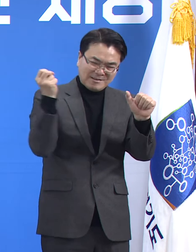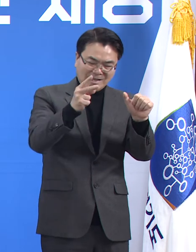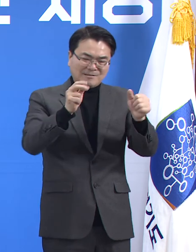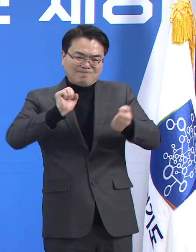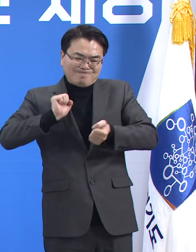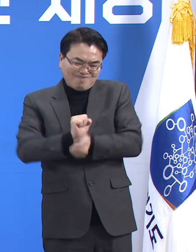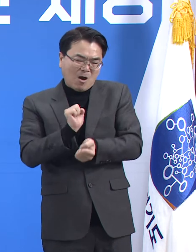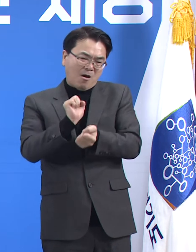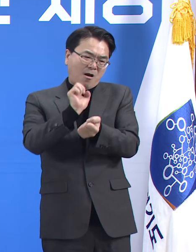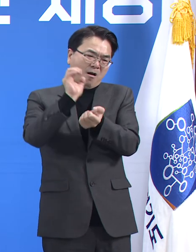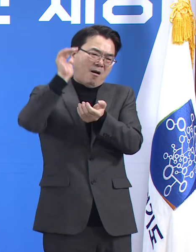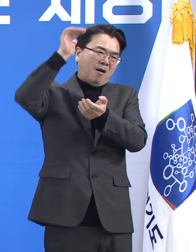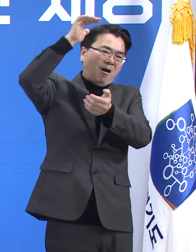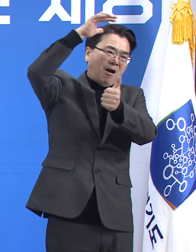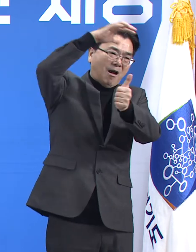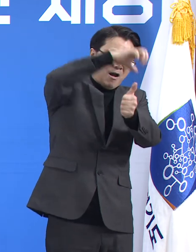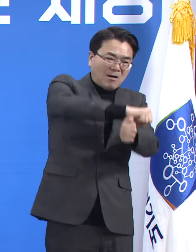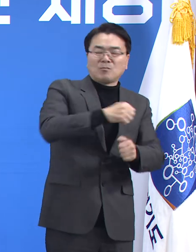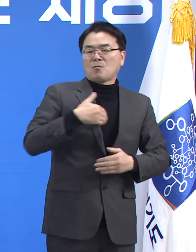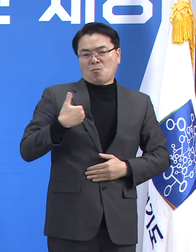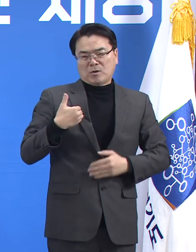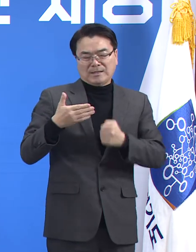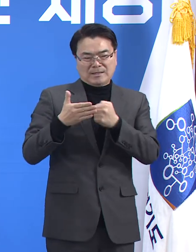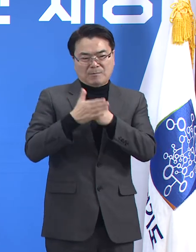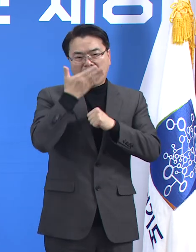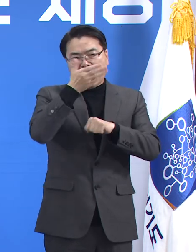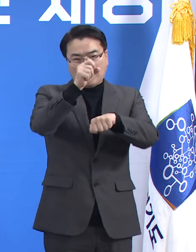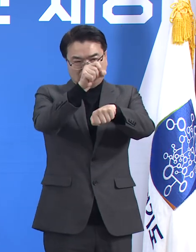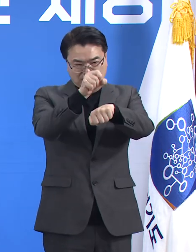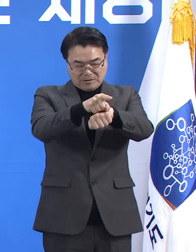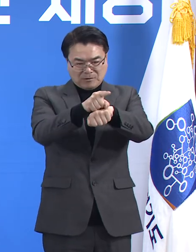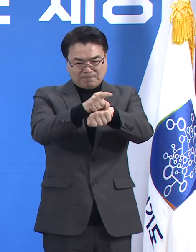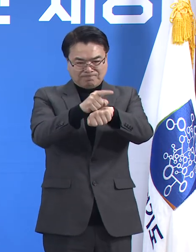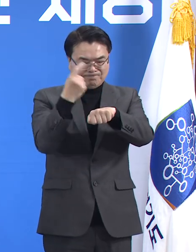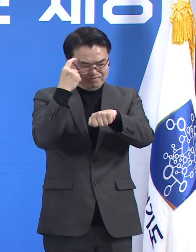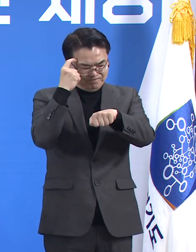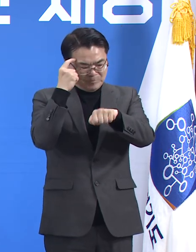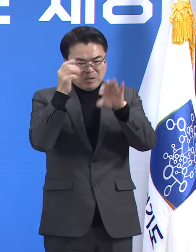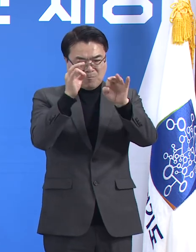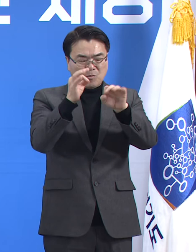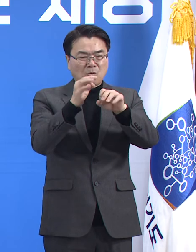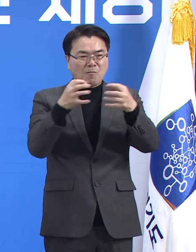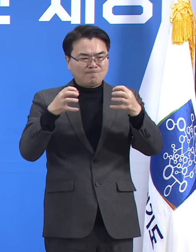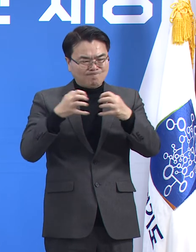않습니다. 모든 가능성을 열어두고 냉철하게 전략을 세워야 합니다.